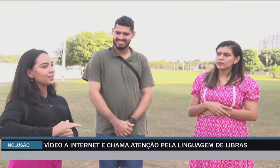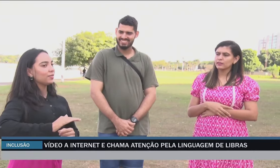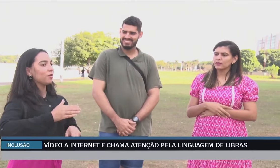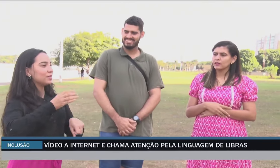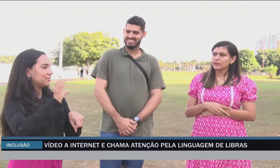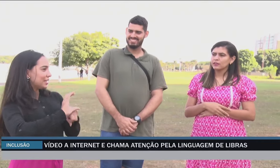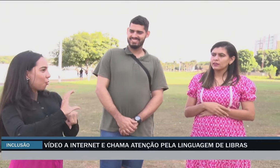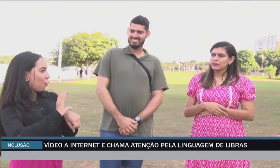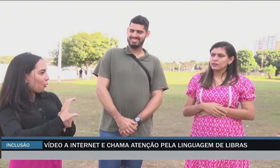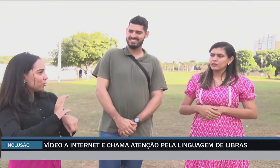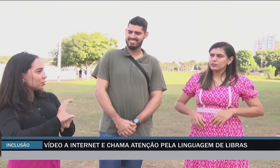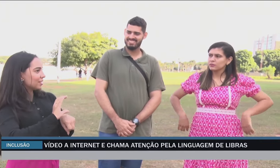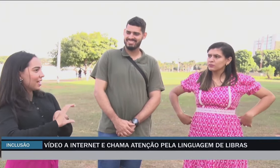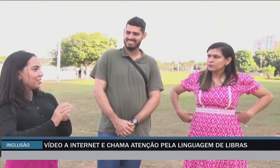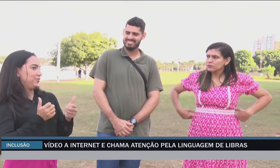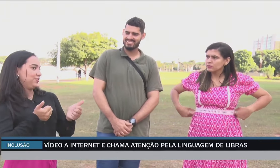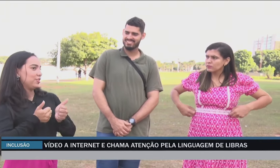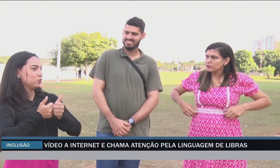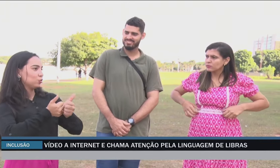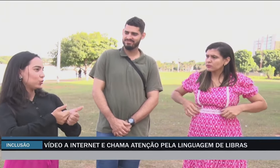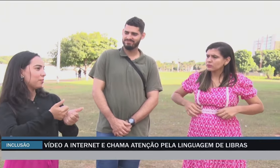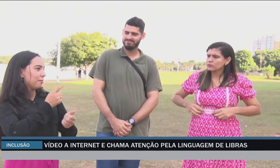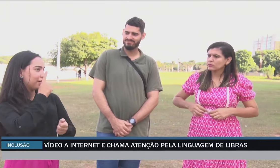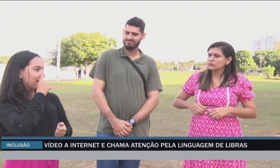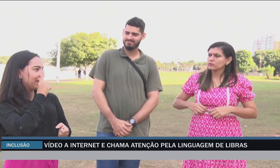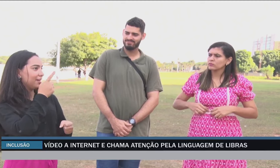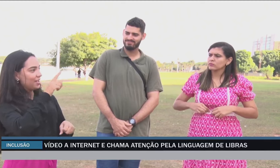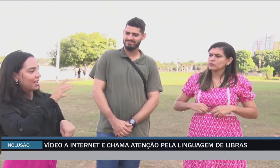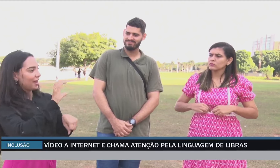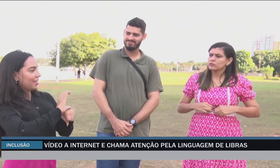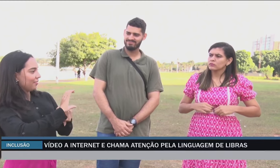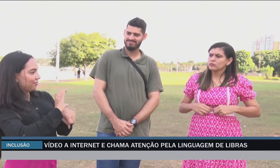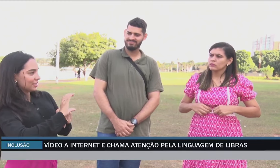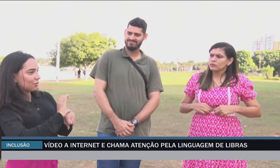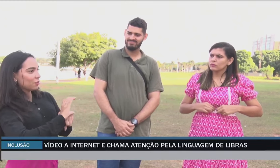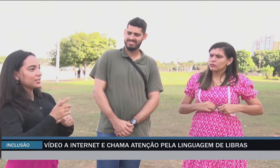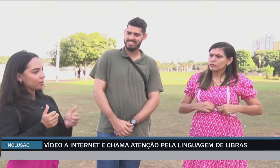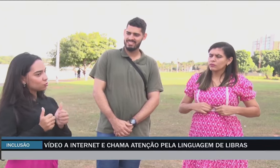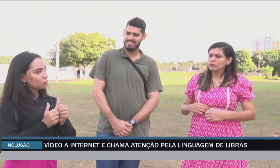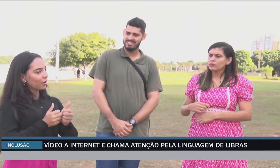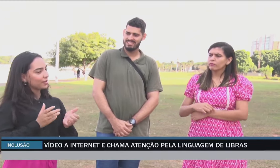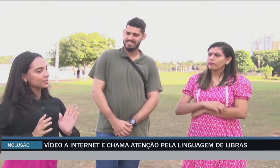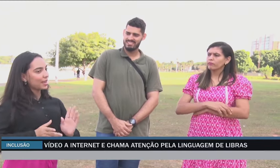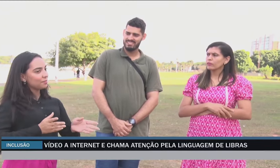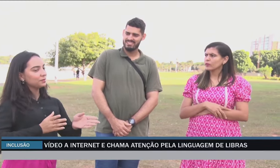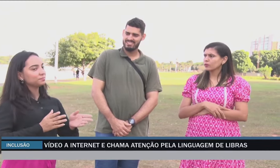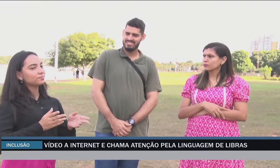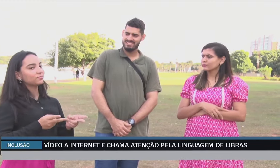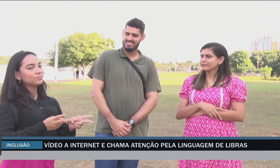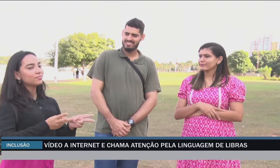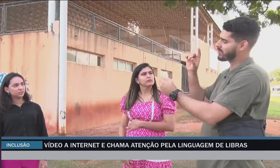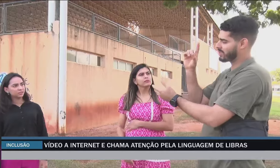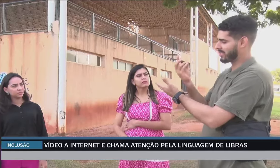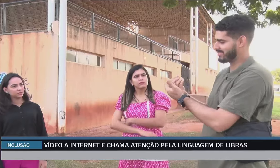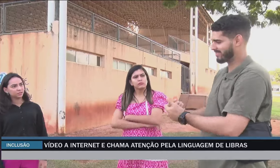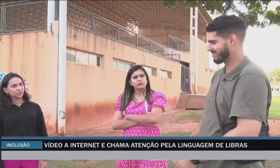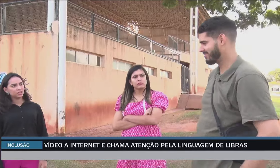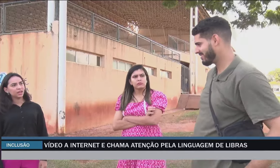versículos bíblicos que Mateus chama a atenção para a inclusão social dos surdos, pelas Libras. Libras